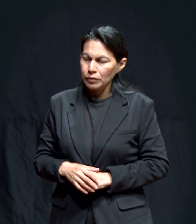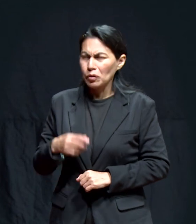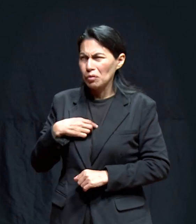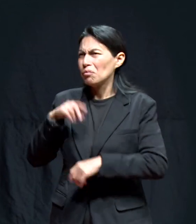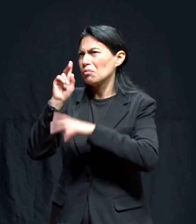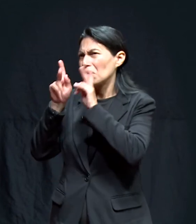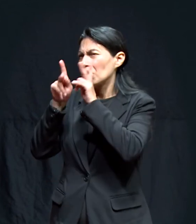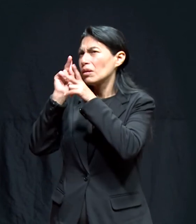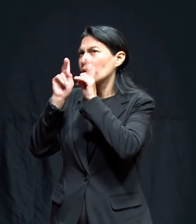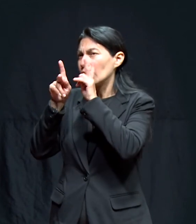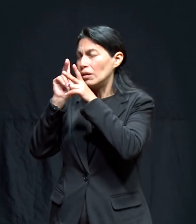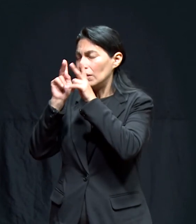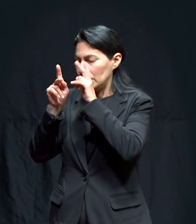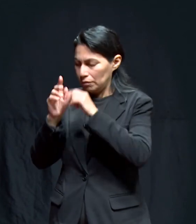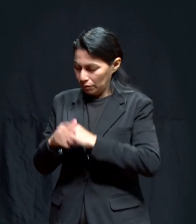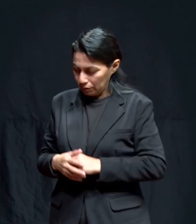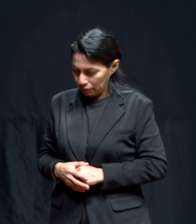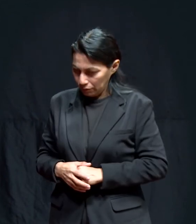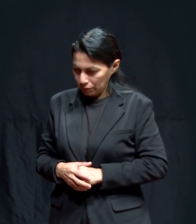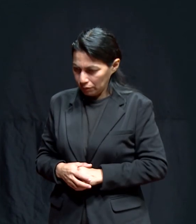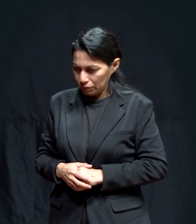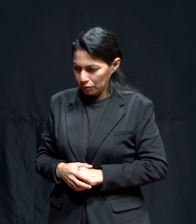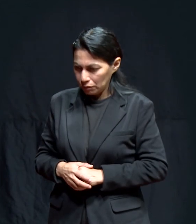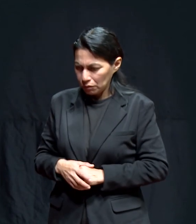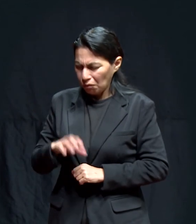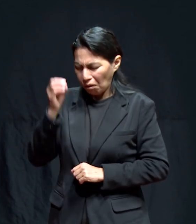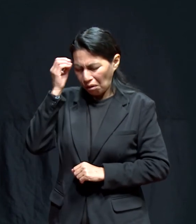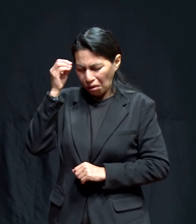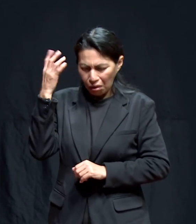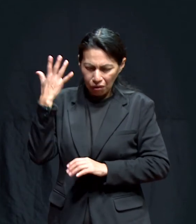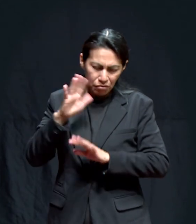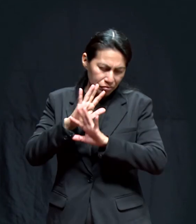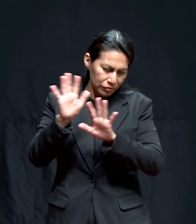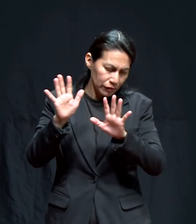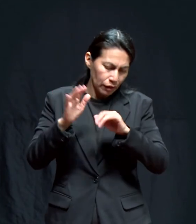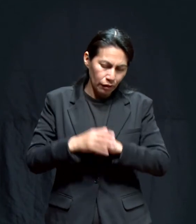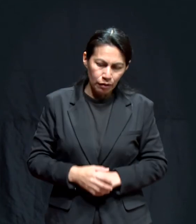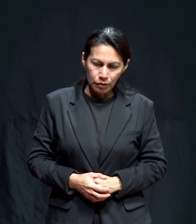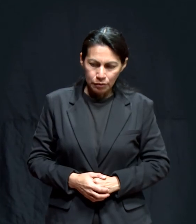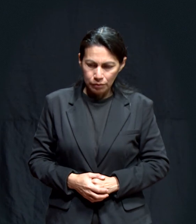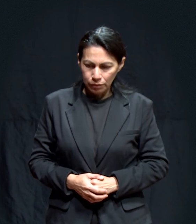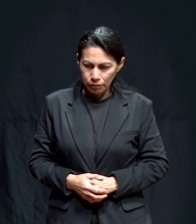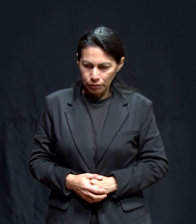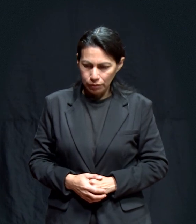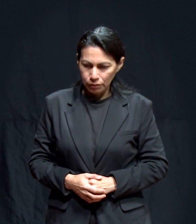fíjese que y yo así platico y ya me olvido